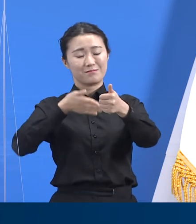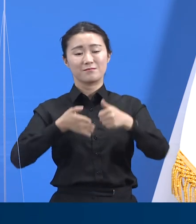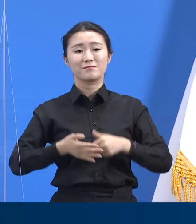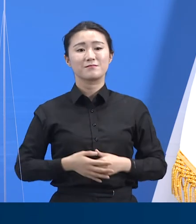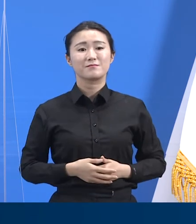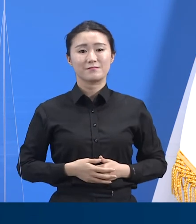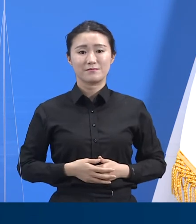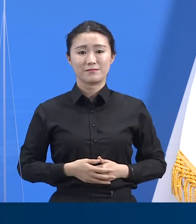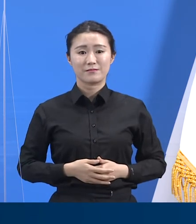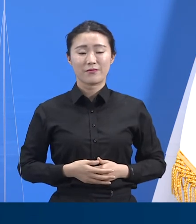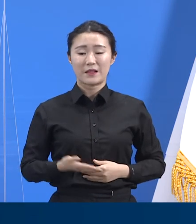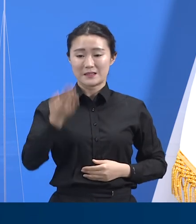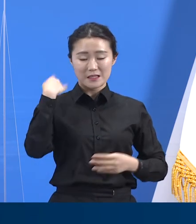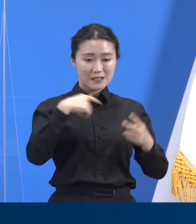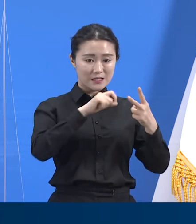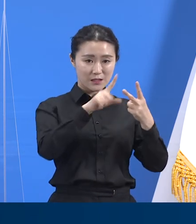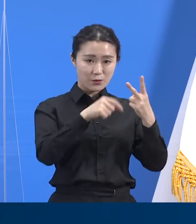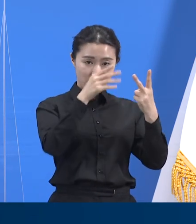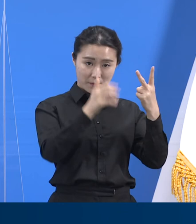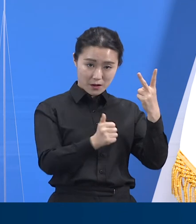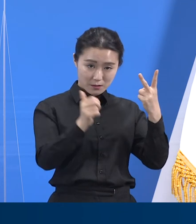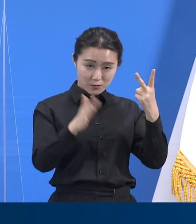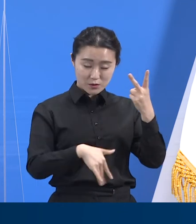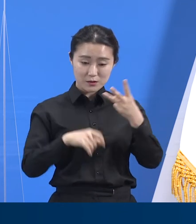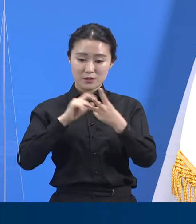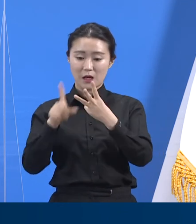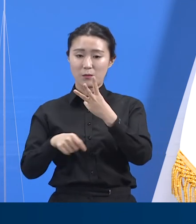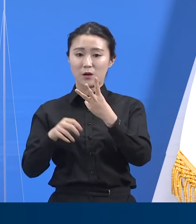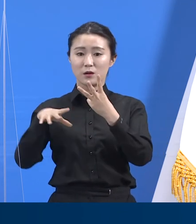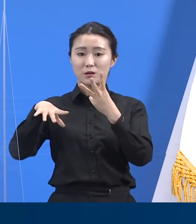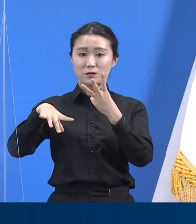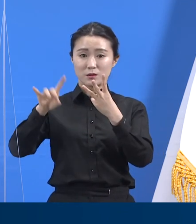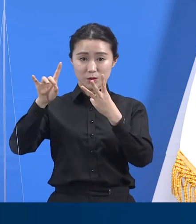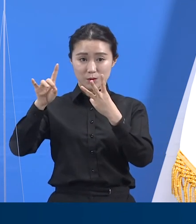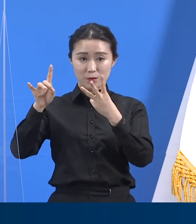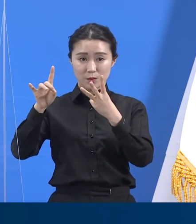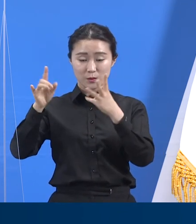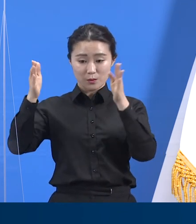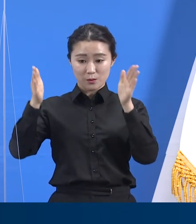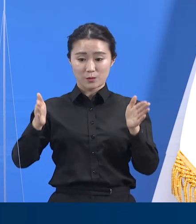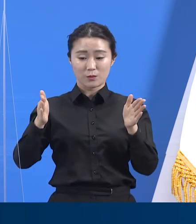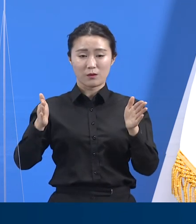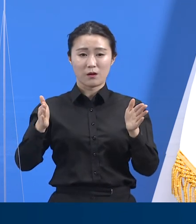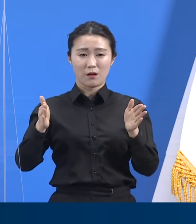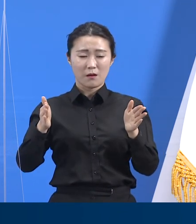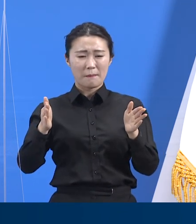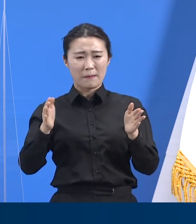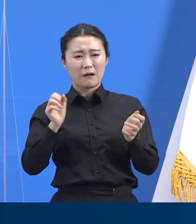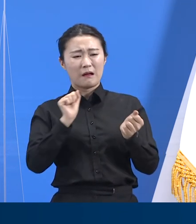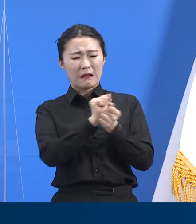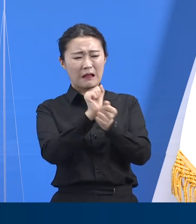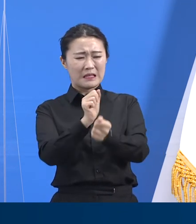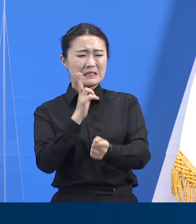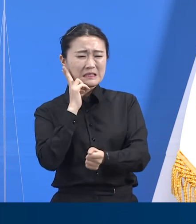2월 말에서 3월 초 사이 힘들게 겪었던 사건이 되풀이되는 것은 아닐지 염려하고 있습니다.